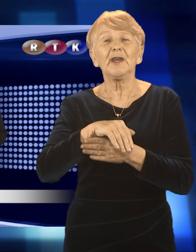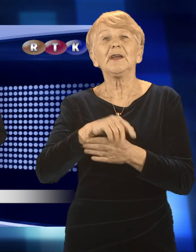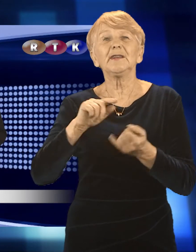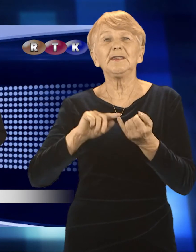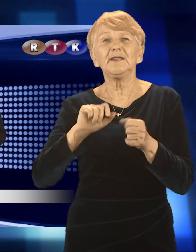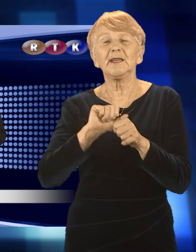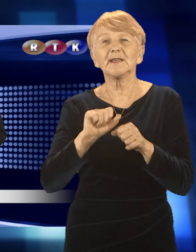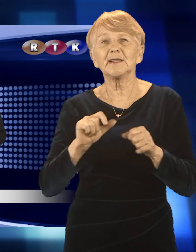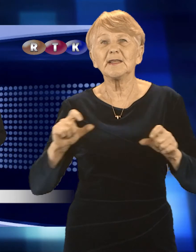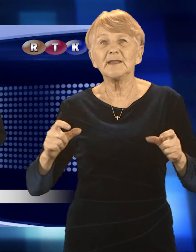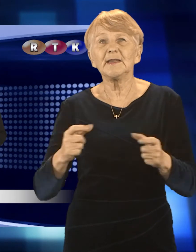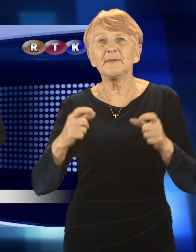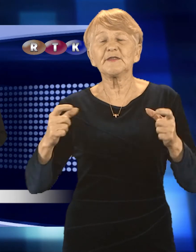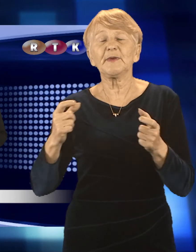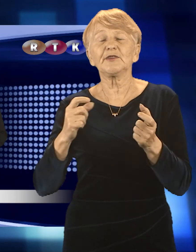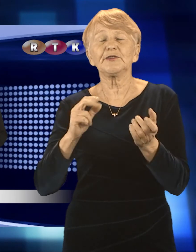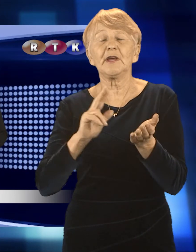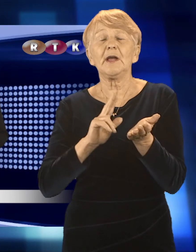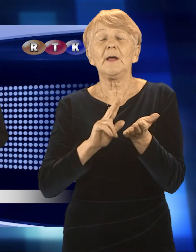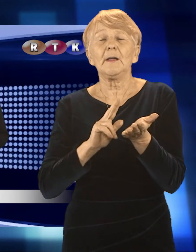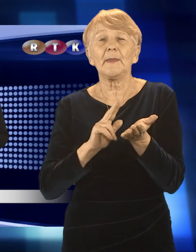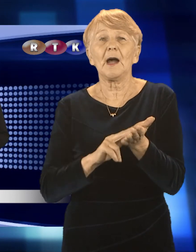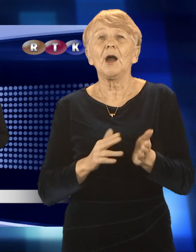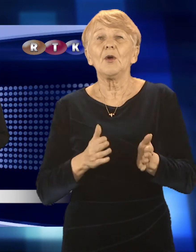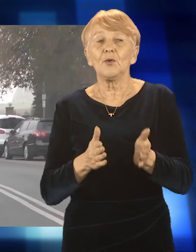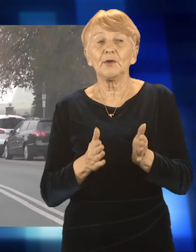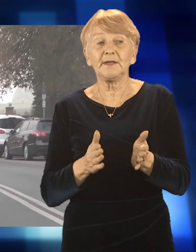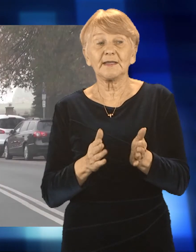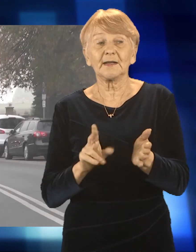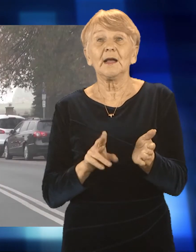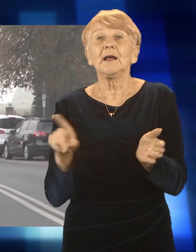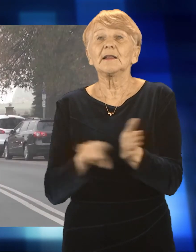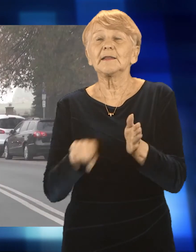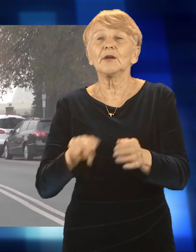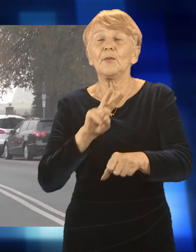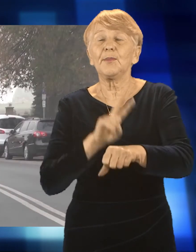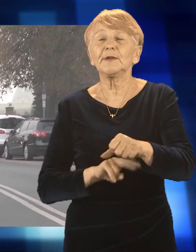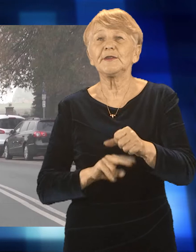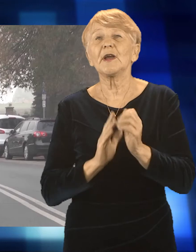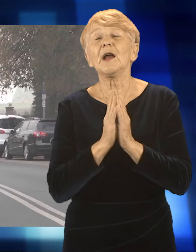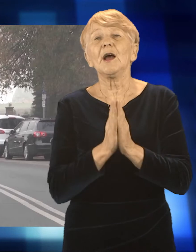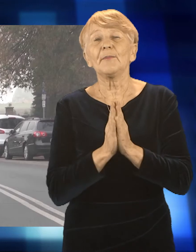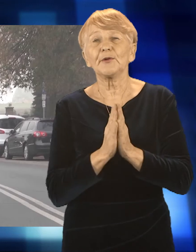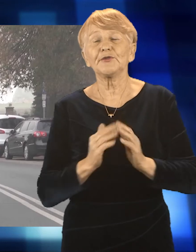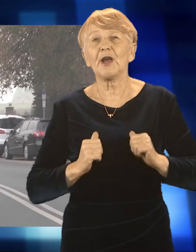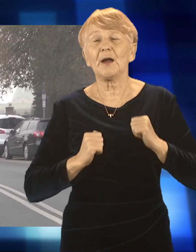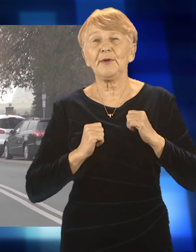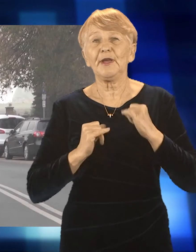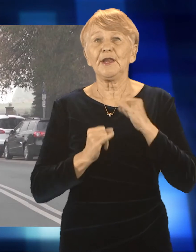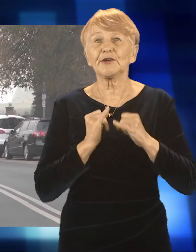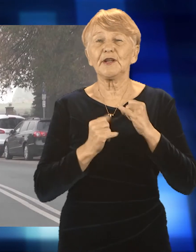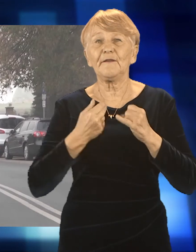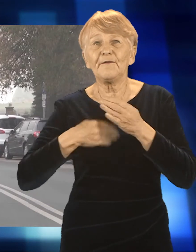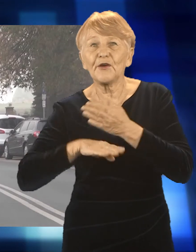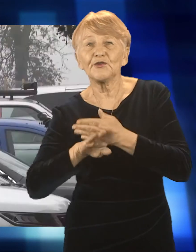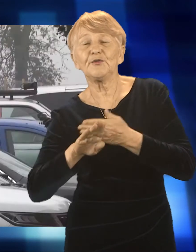apeluje, aby na jesienny spacer zabrać ze sobą elementy odblaskowe. Sezon jesienno-zimowy to czas, kiedy szybko robi się ciemno. Niewielu